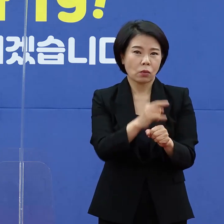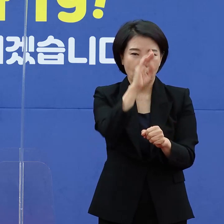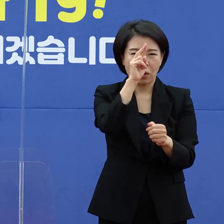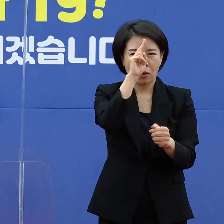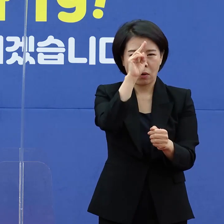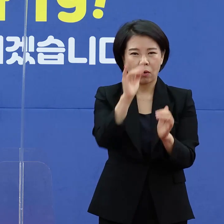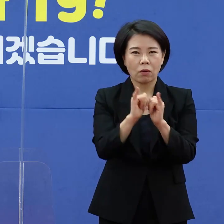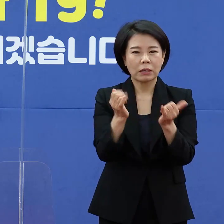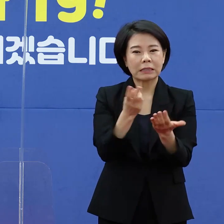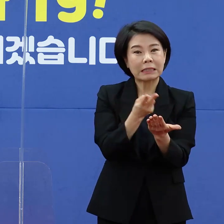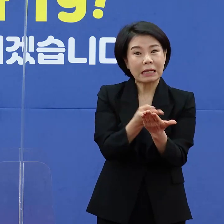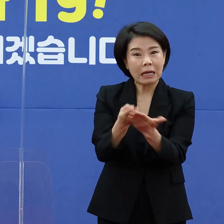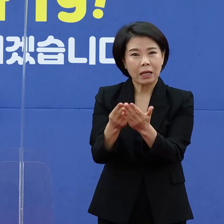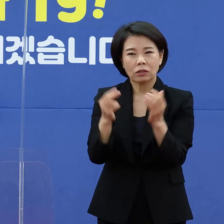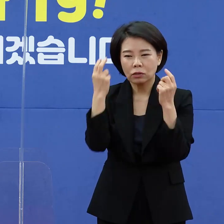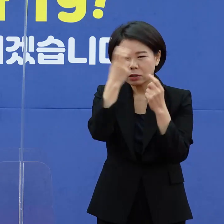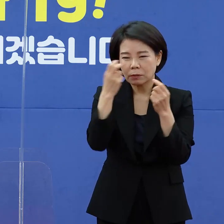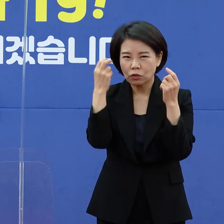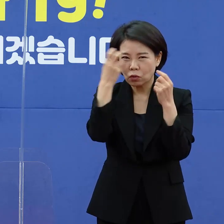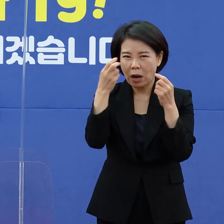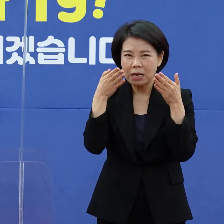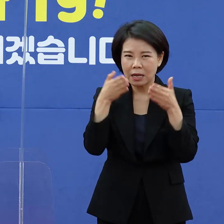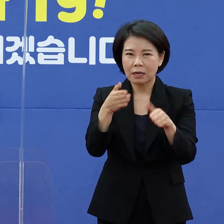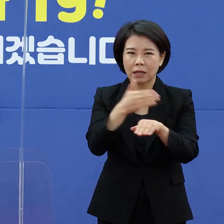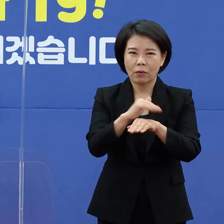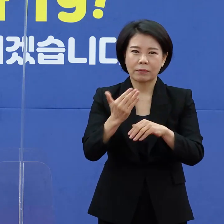통해 집중 관리할 예정입니다.